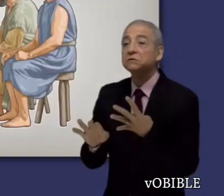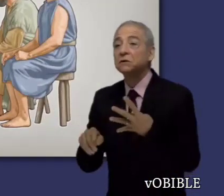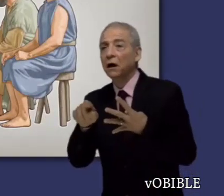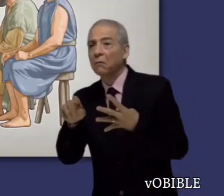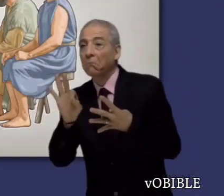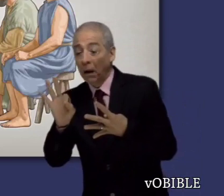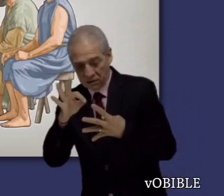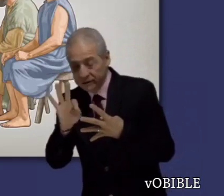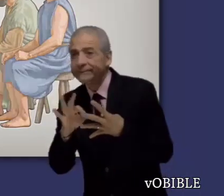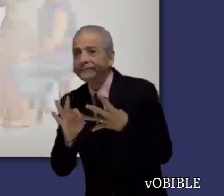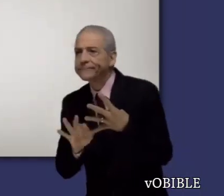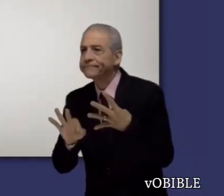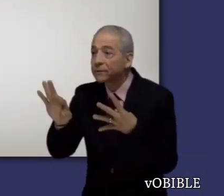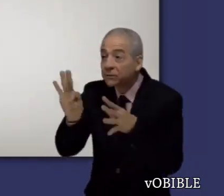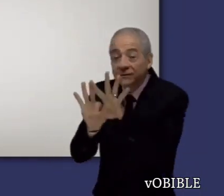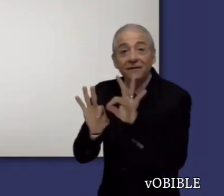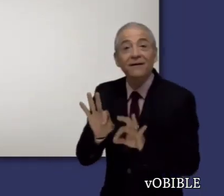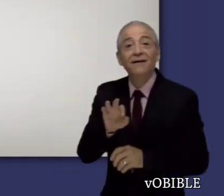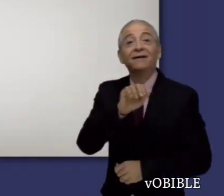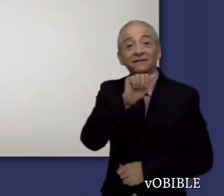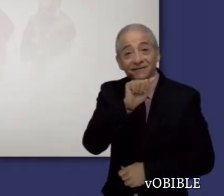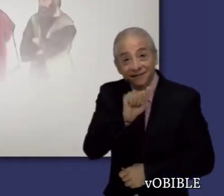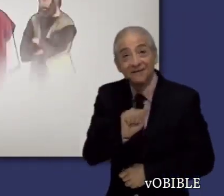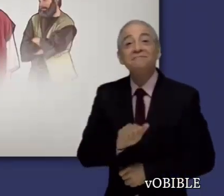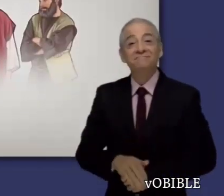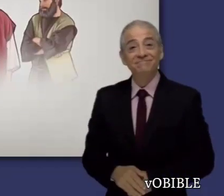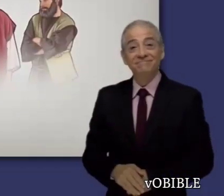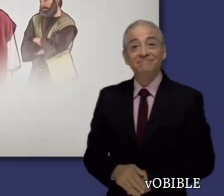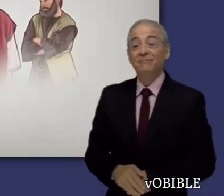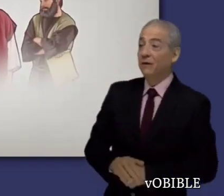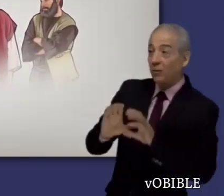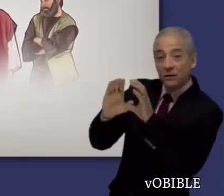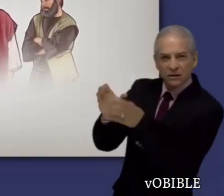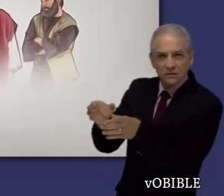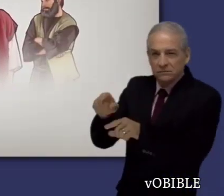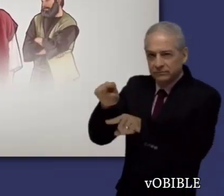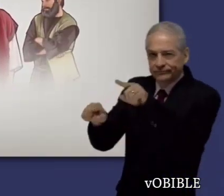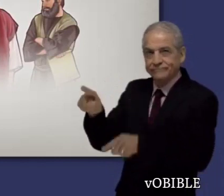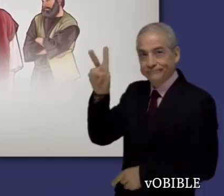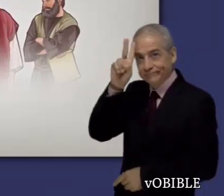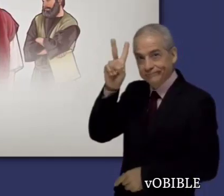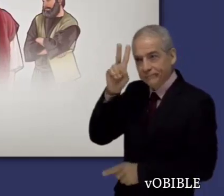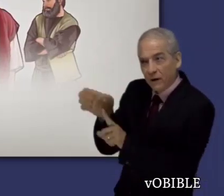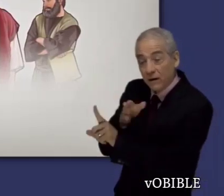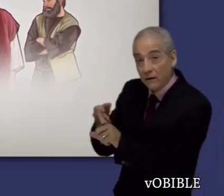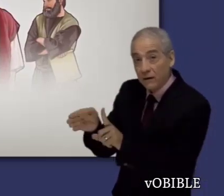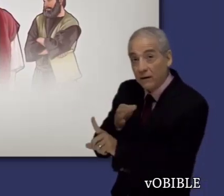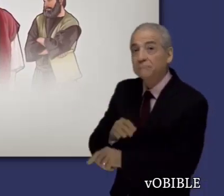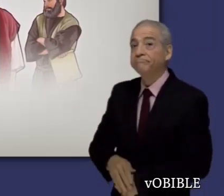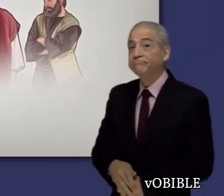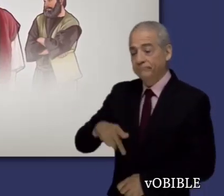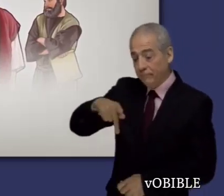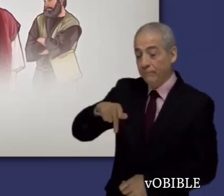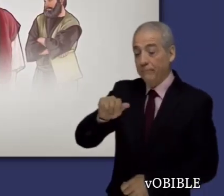deben cumplir los ancianos de congregación. Pablo le dice a Tito que corrija con firmeza a quienes intentan engañar a sus